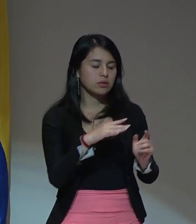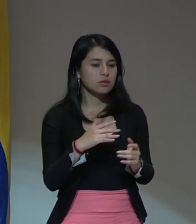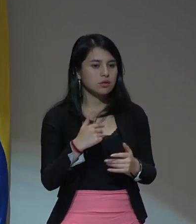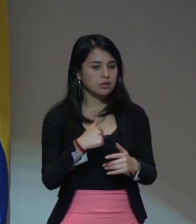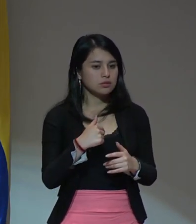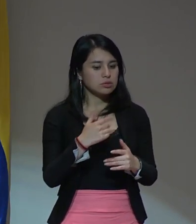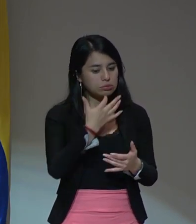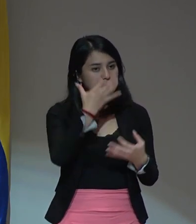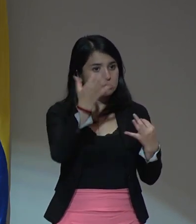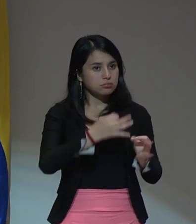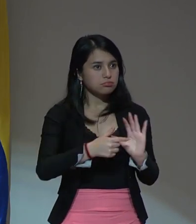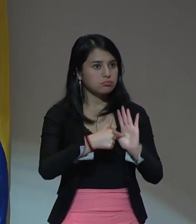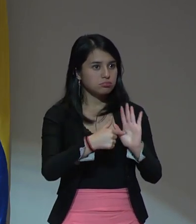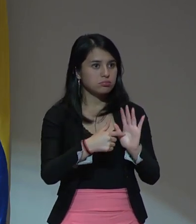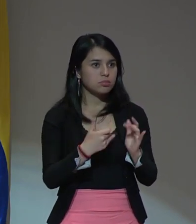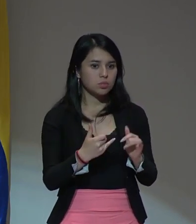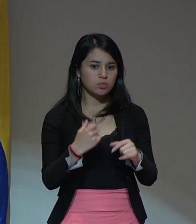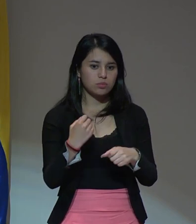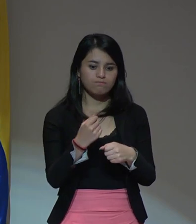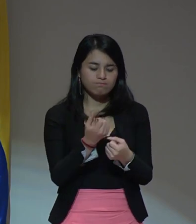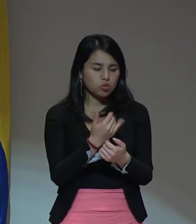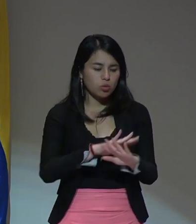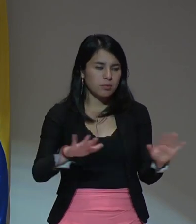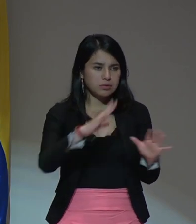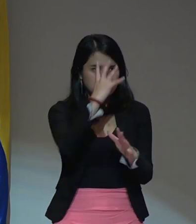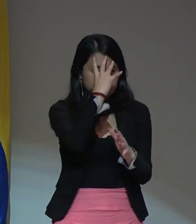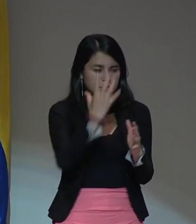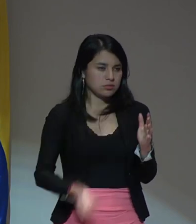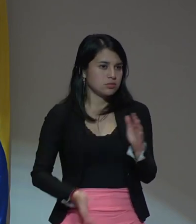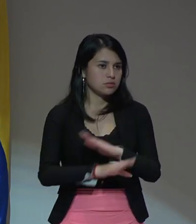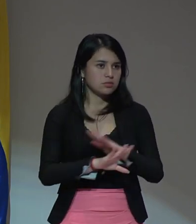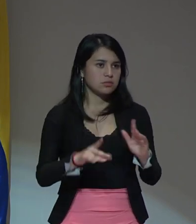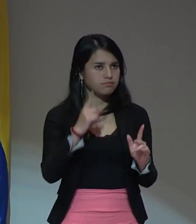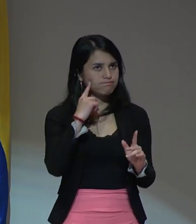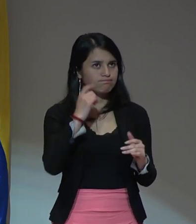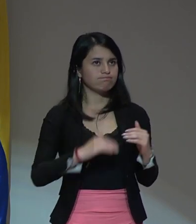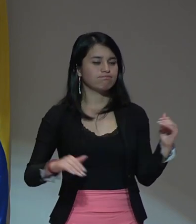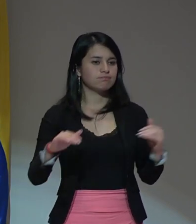realmente liberarme y superar mis vergüenzas.